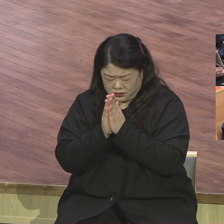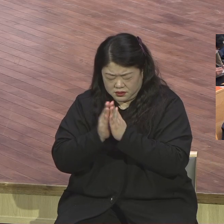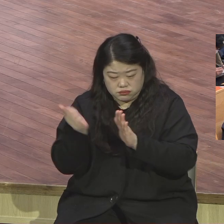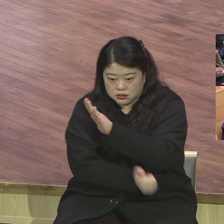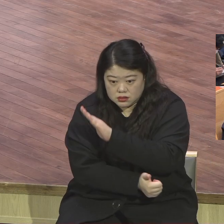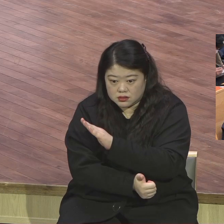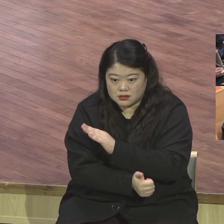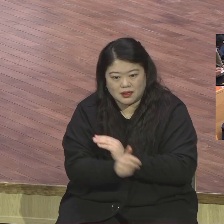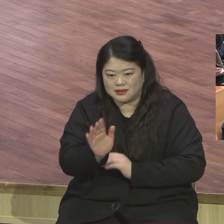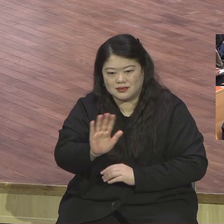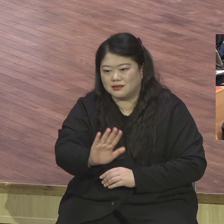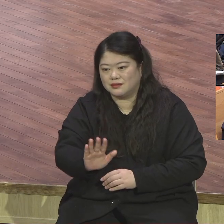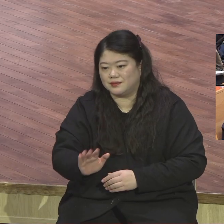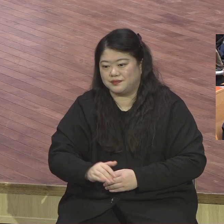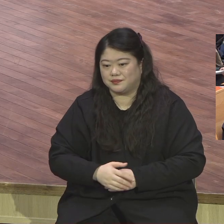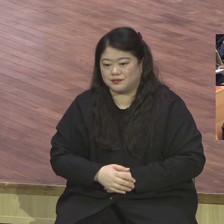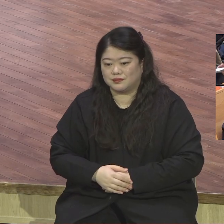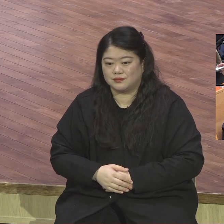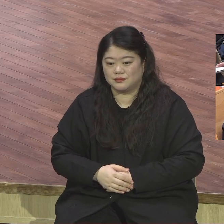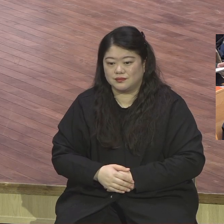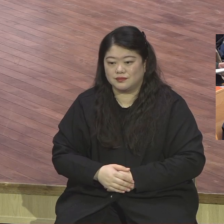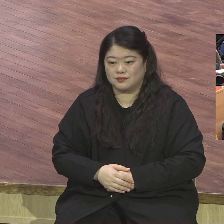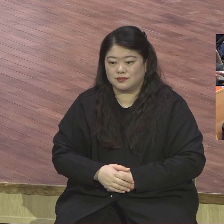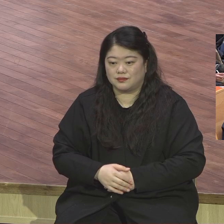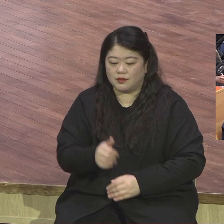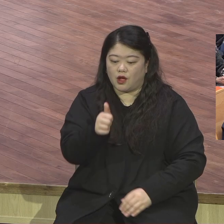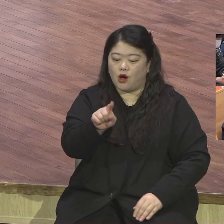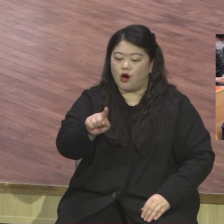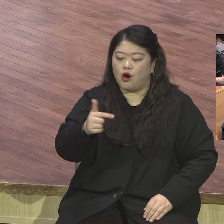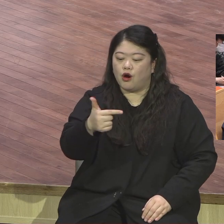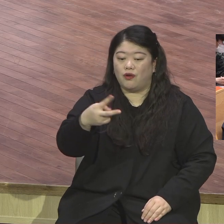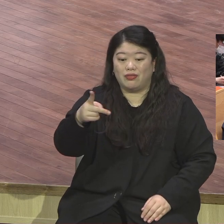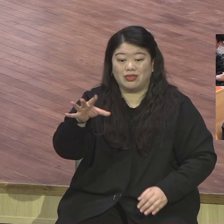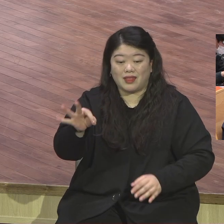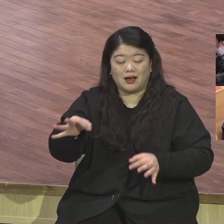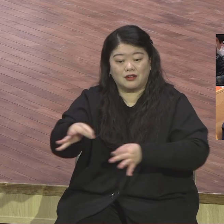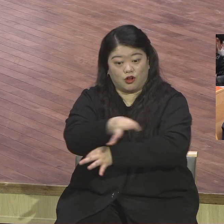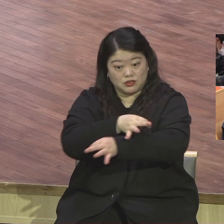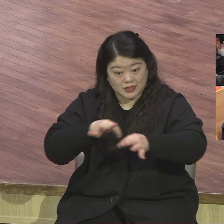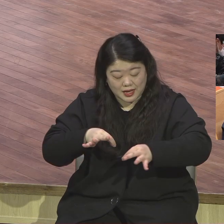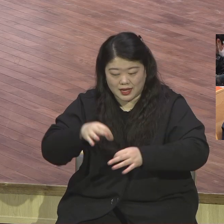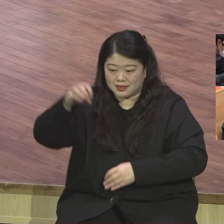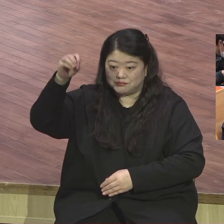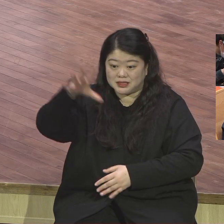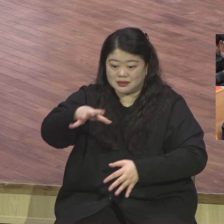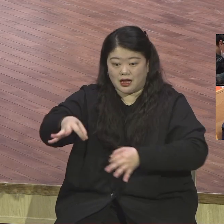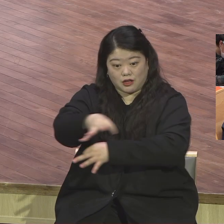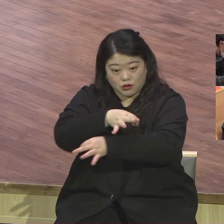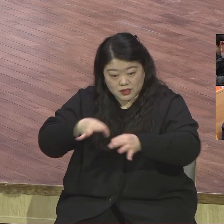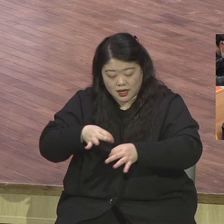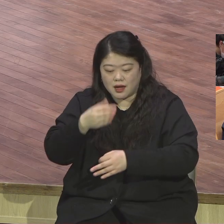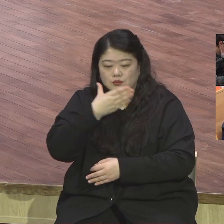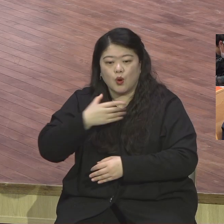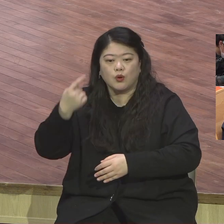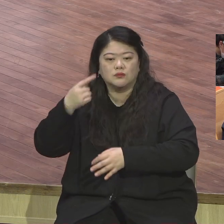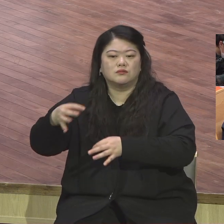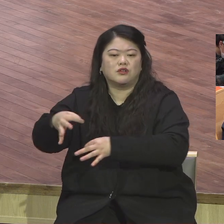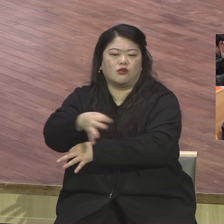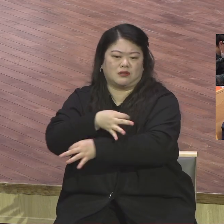그것이 여러분 현당경제 빛의 경제 복음경제로 이어진다 라는 얘기에요 이런 현당경제의